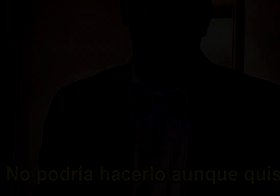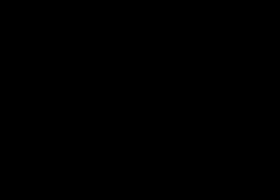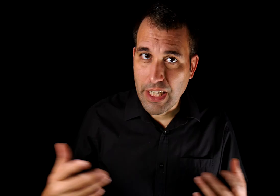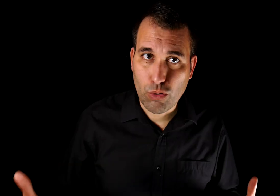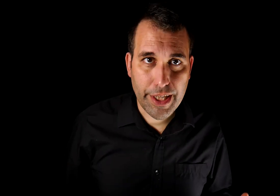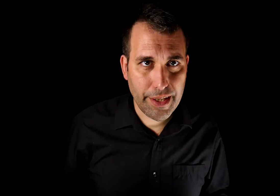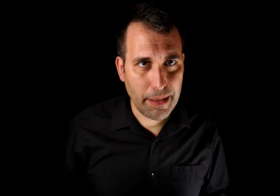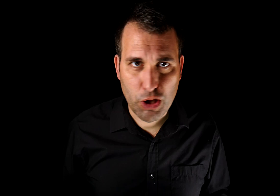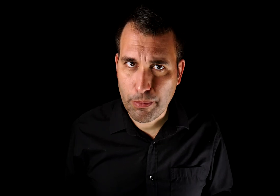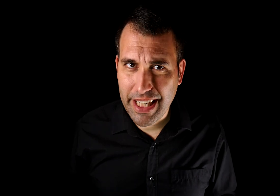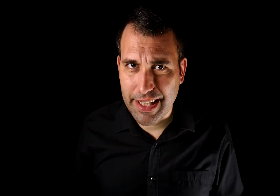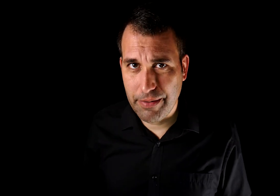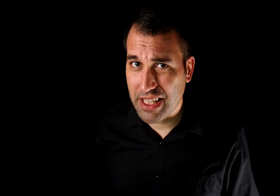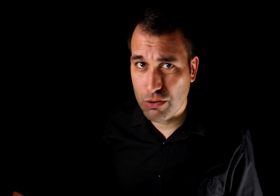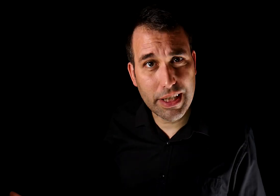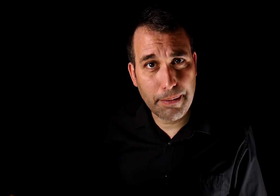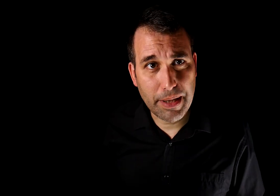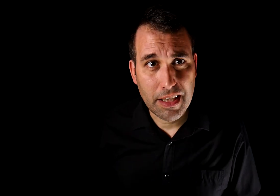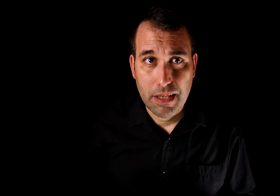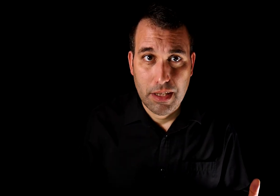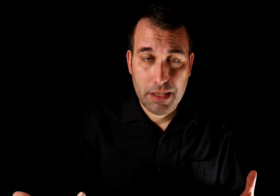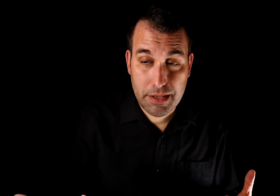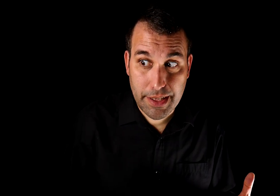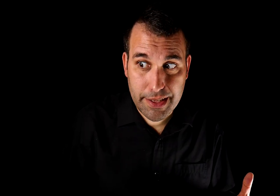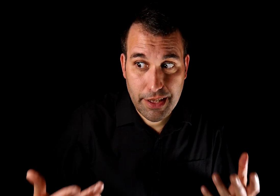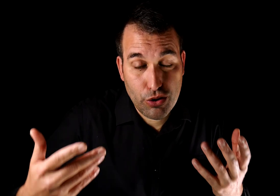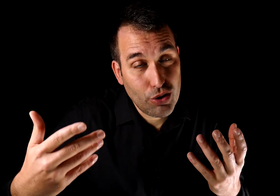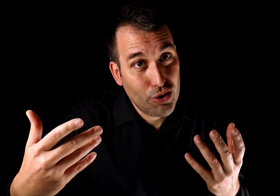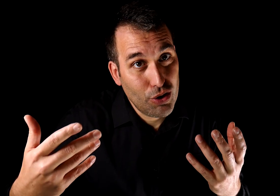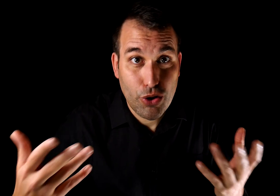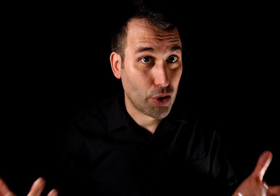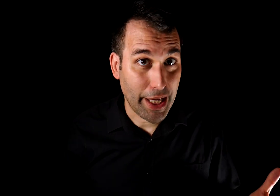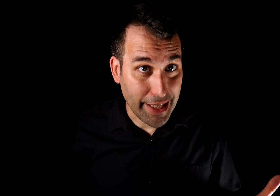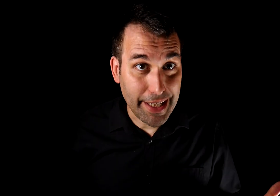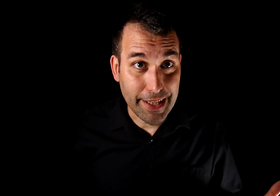Aunque la mejor manera de liberarse de una trampa, sigue siendo no caer en ella.